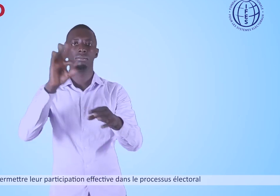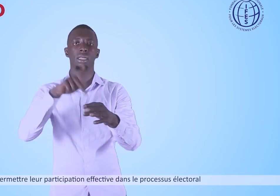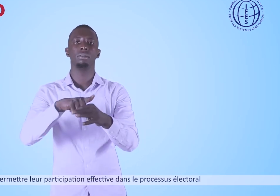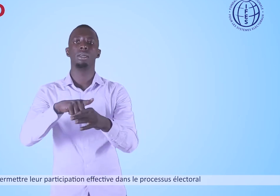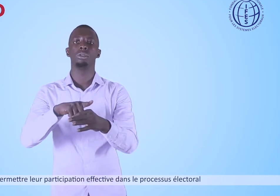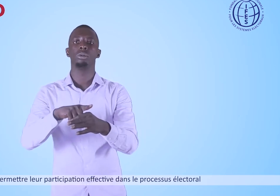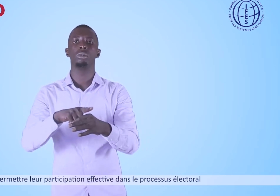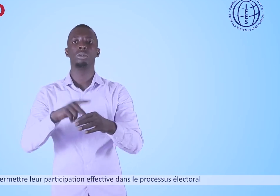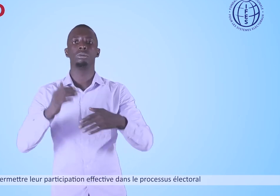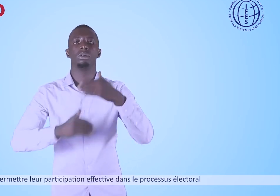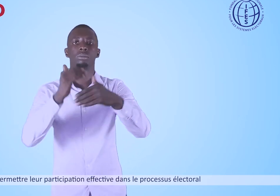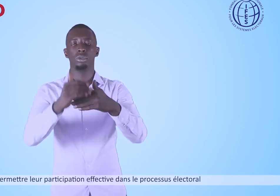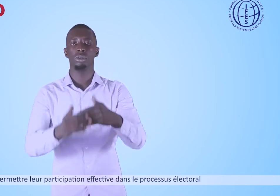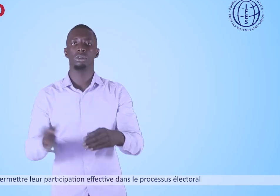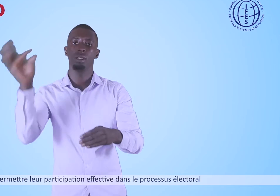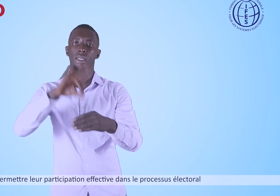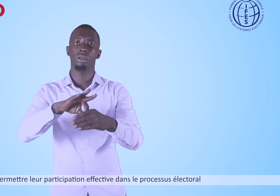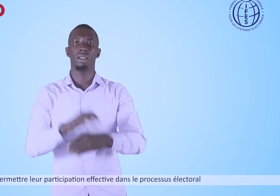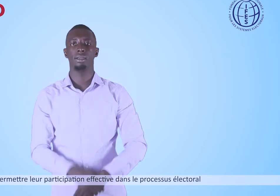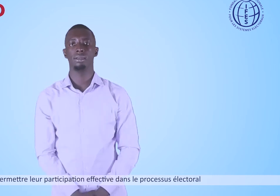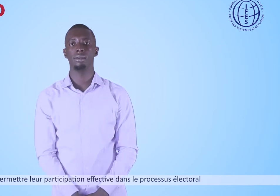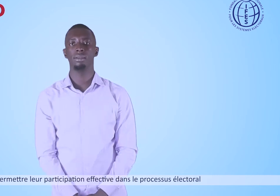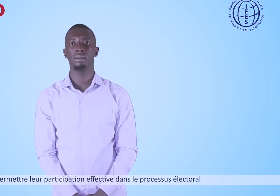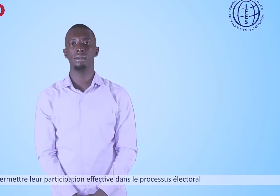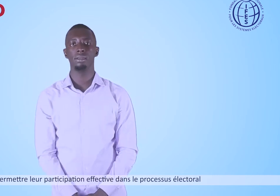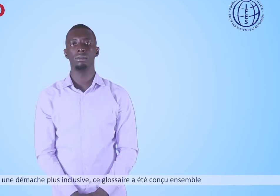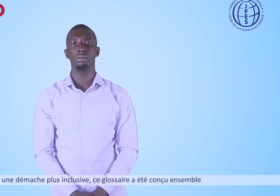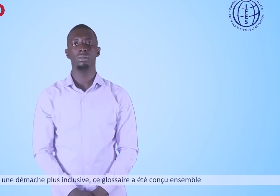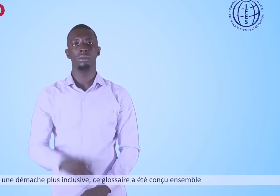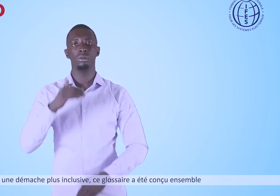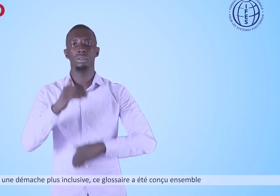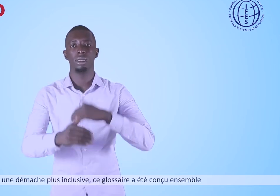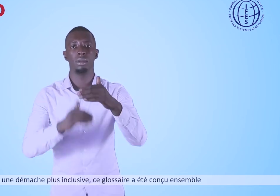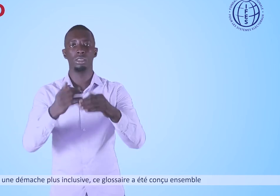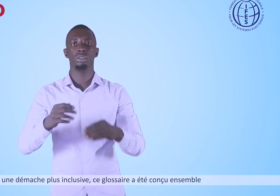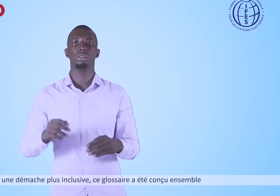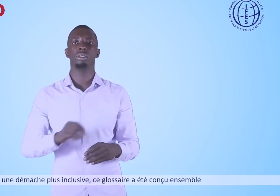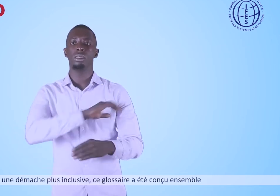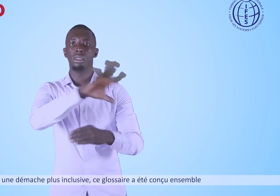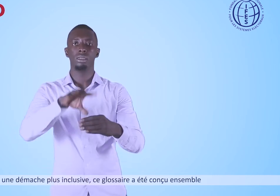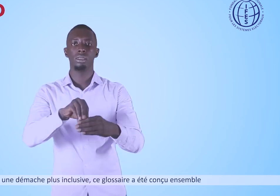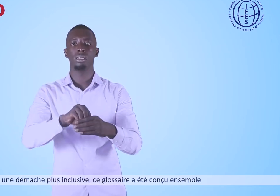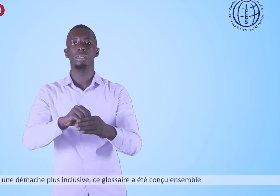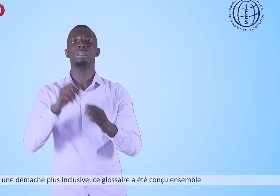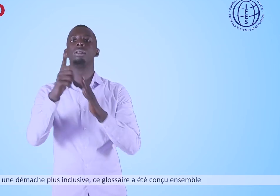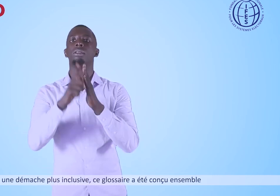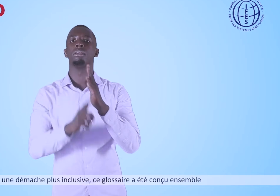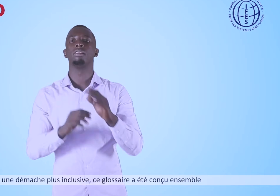effective dans le processus électoral. Pour une démarche plus inclusive, ce glossaire a été conçu